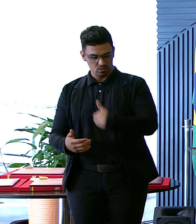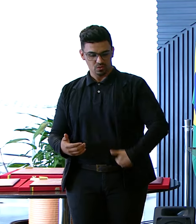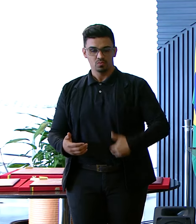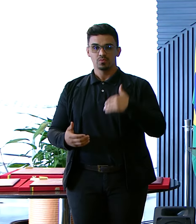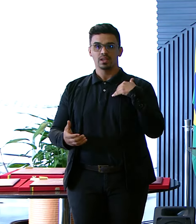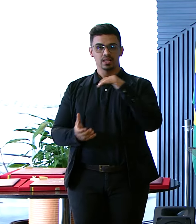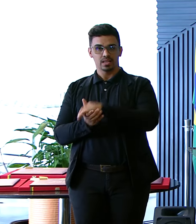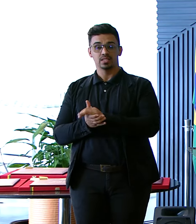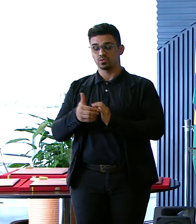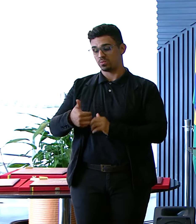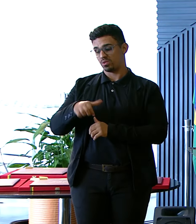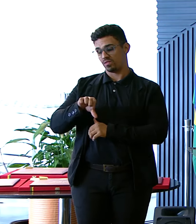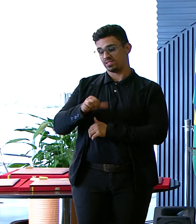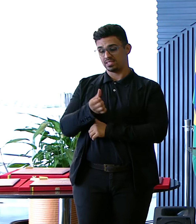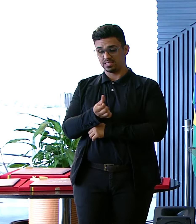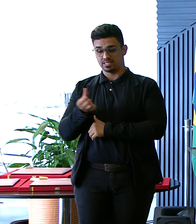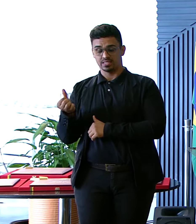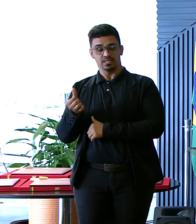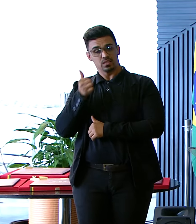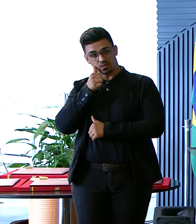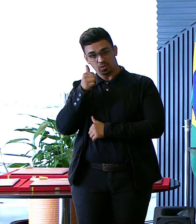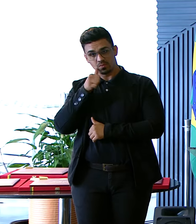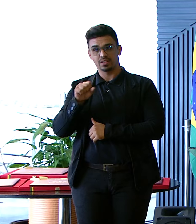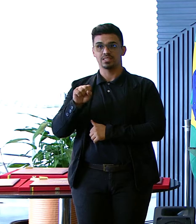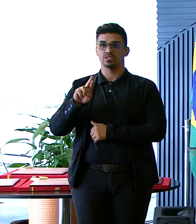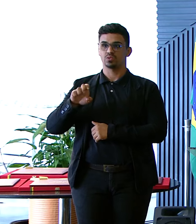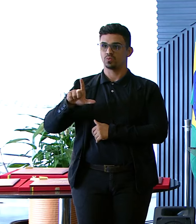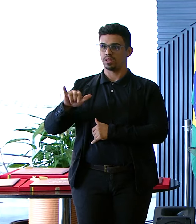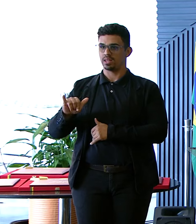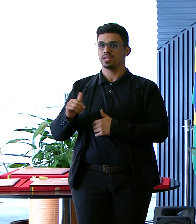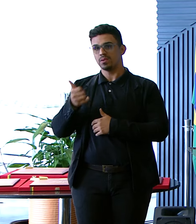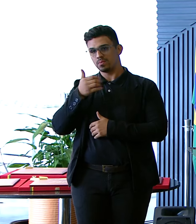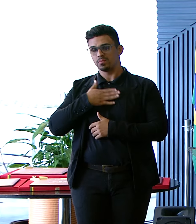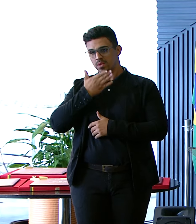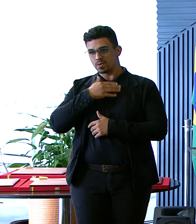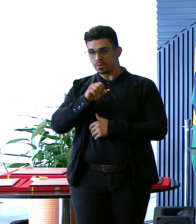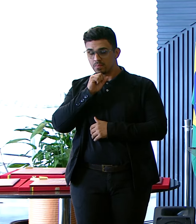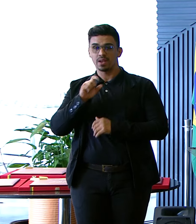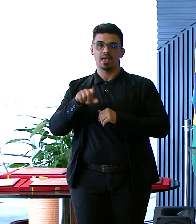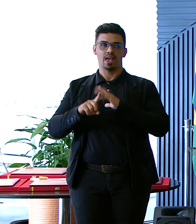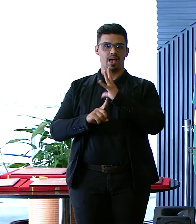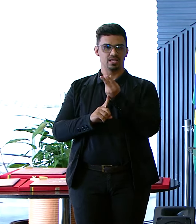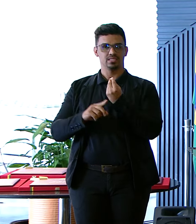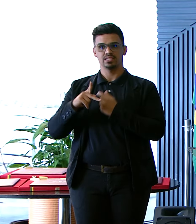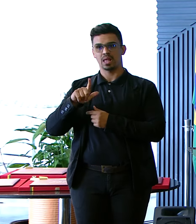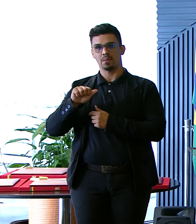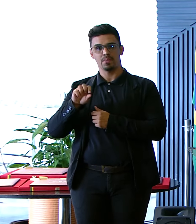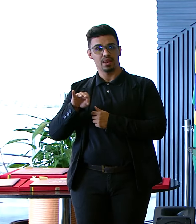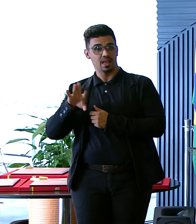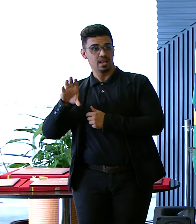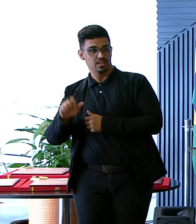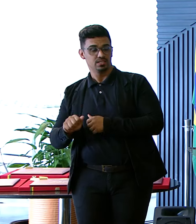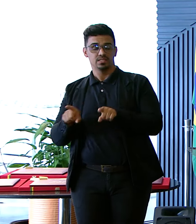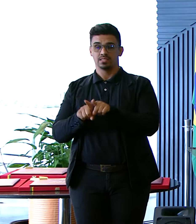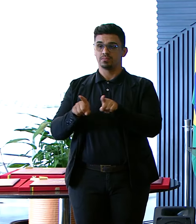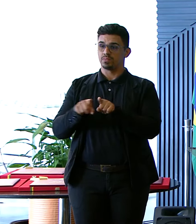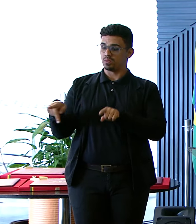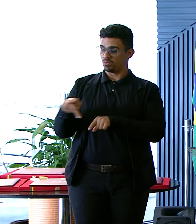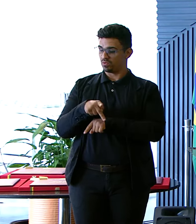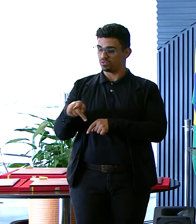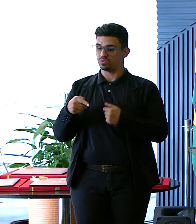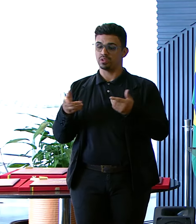1966 Com a Sueli Pinotti Minha mãe Artista plástica E professora Universitária De História da Arte Hoje